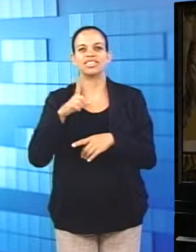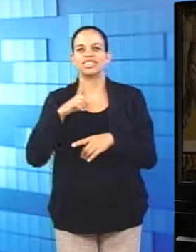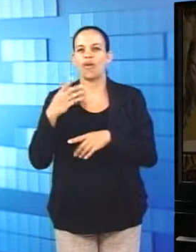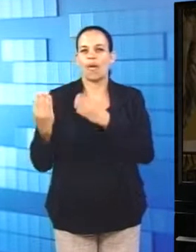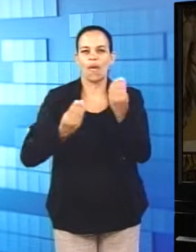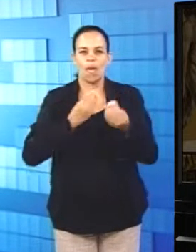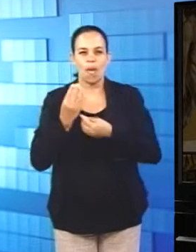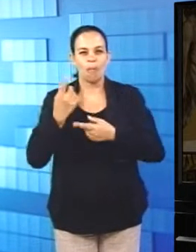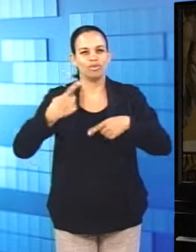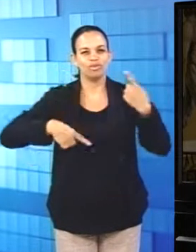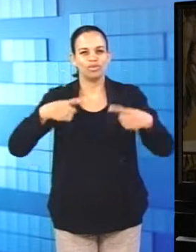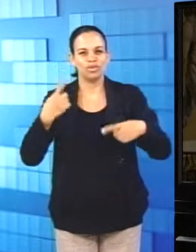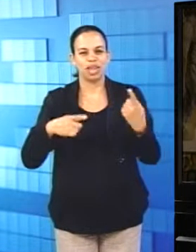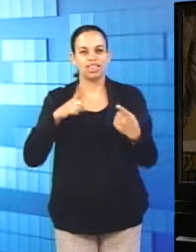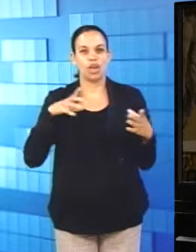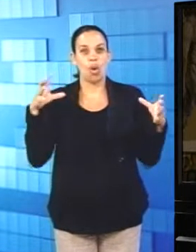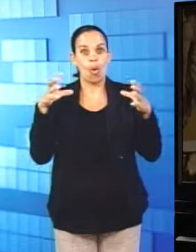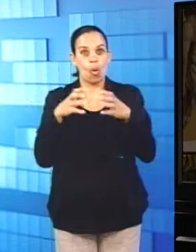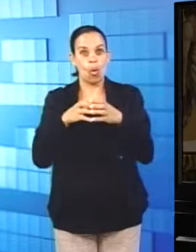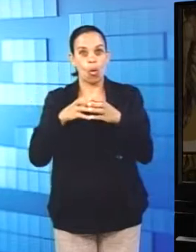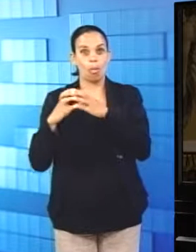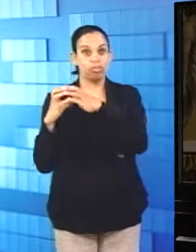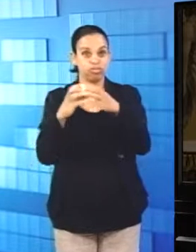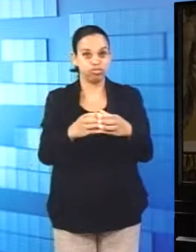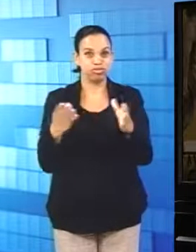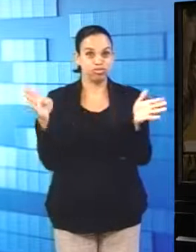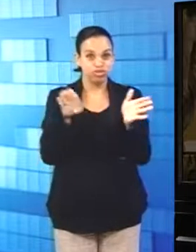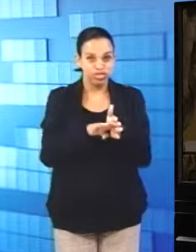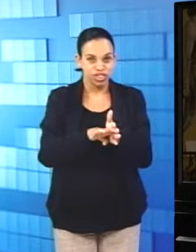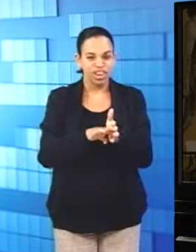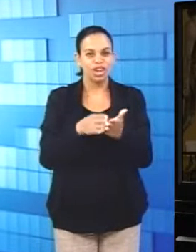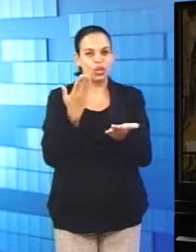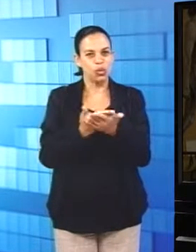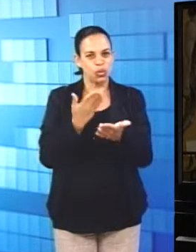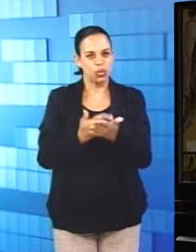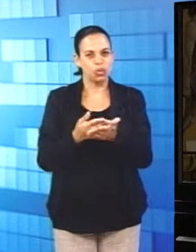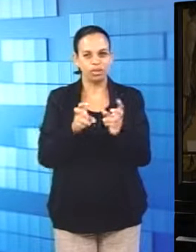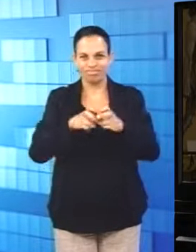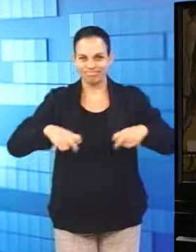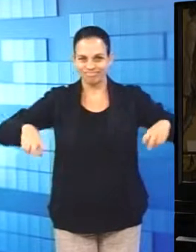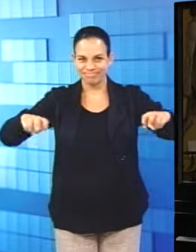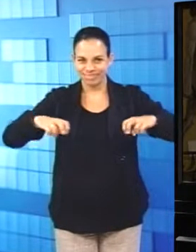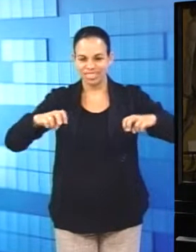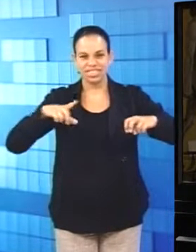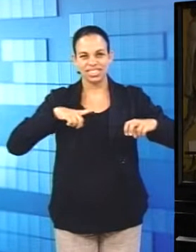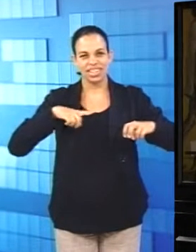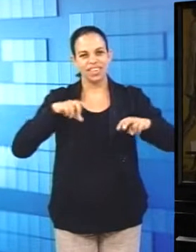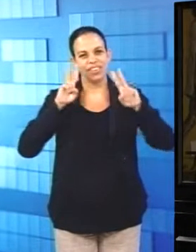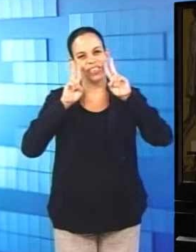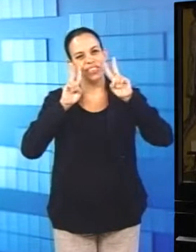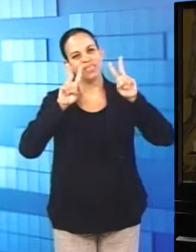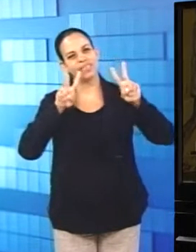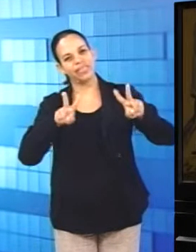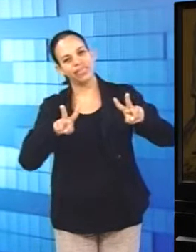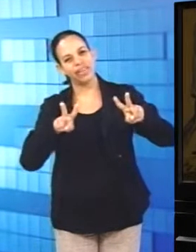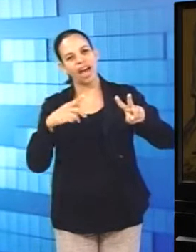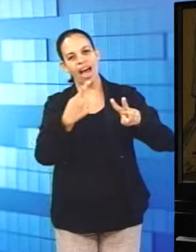discussão aqui. Tem grupos de estudos que vêm para cá, a gente senta nessas cadeiras e se coloca como meros